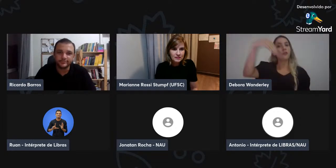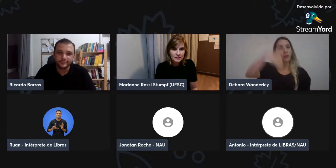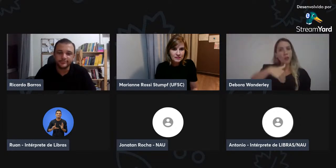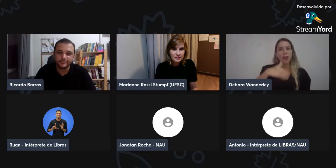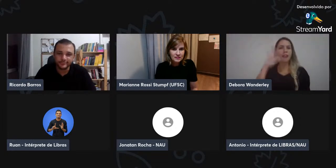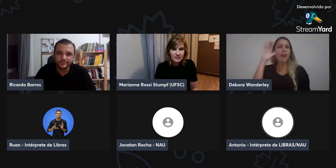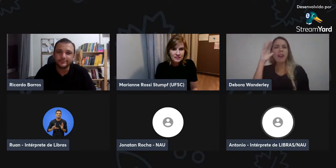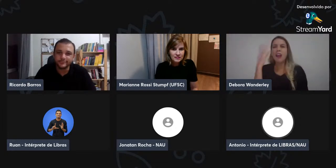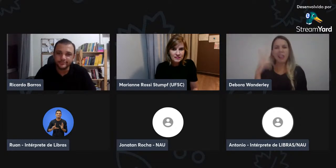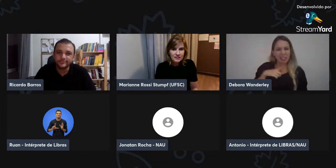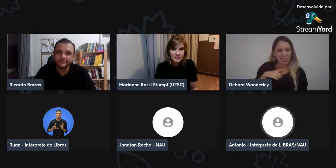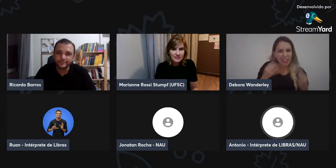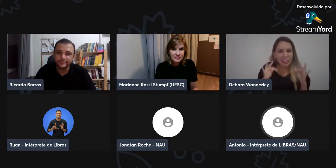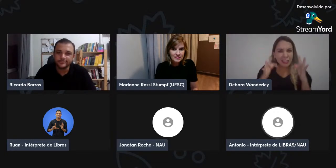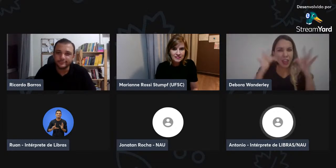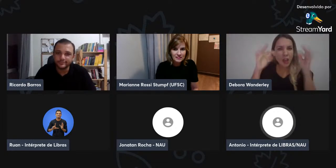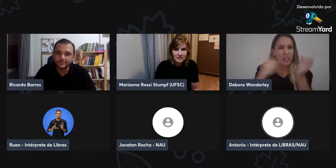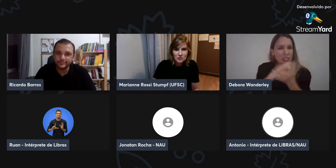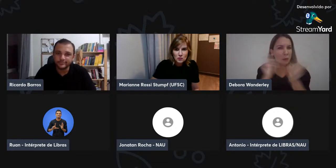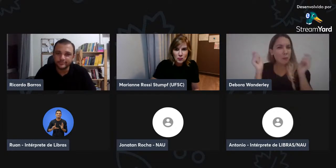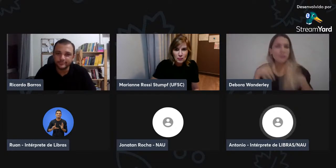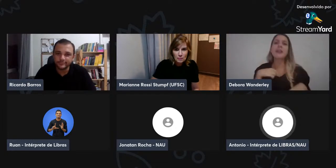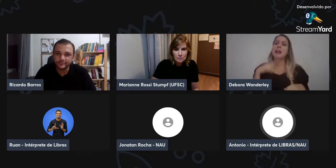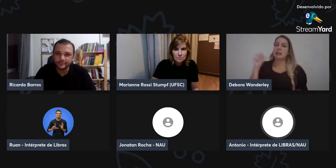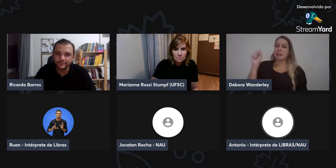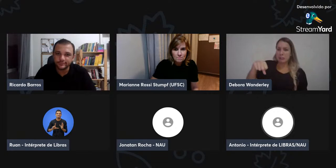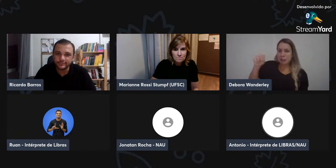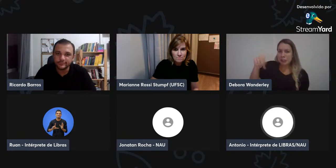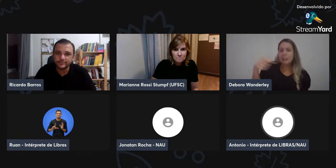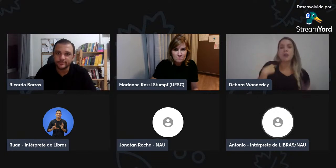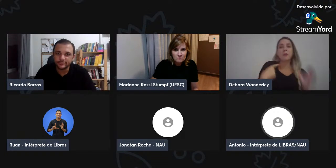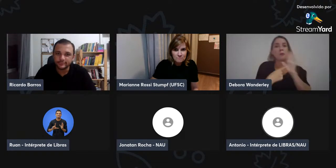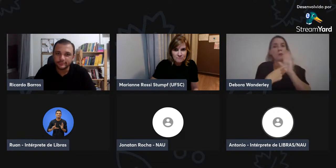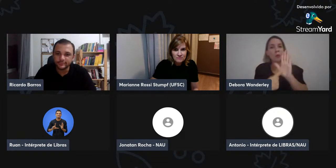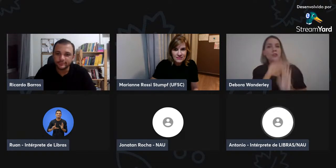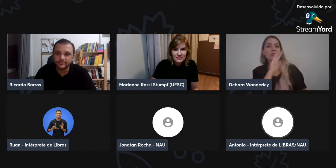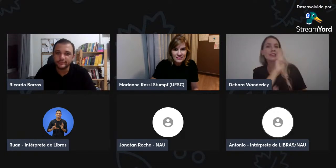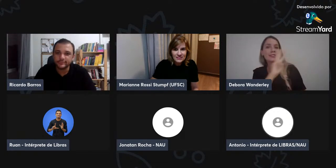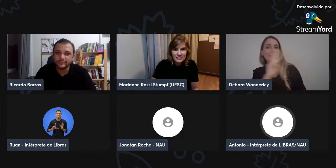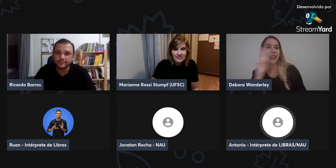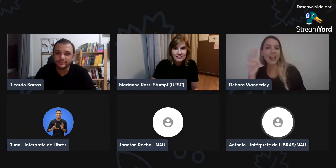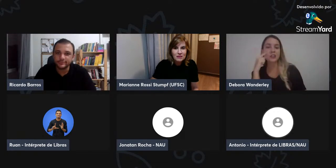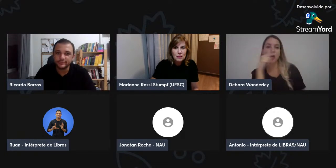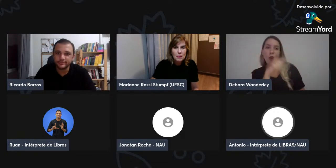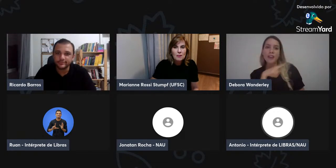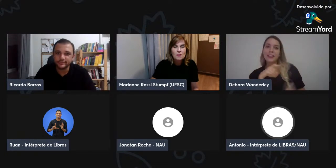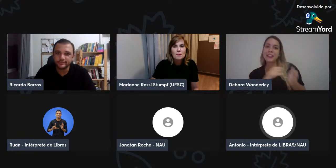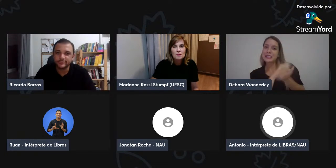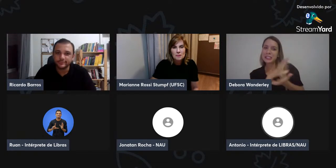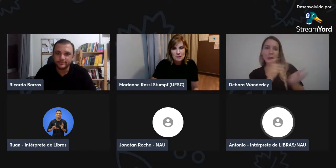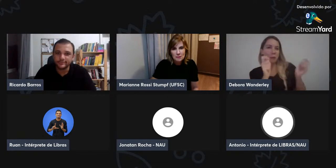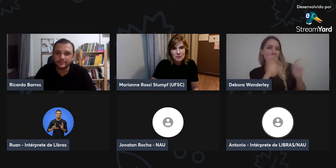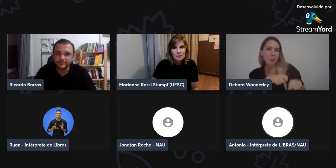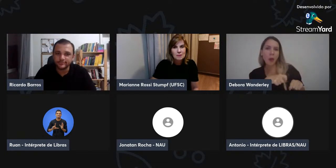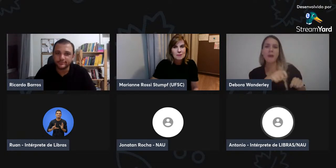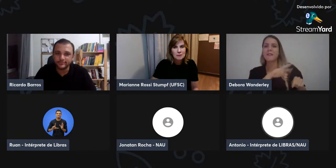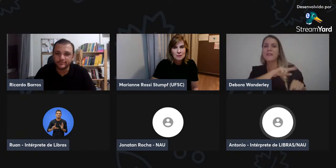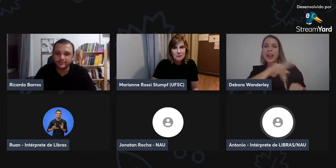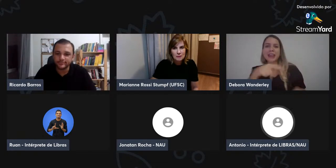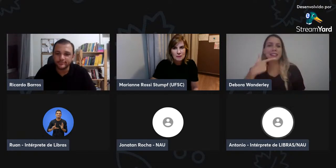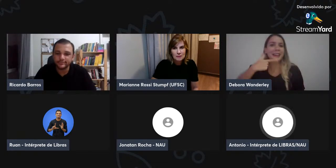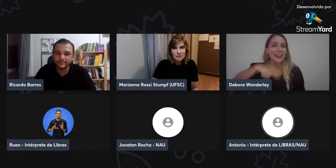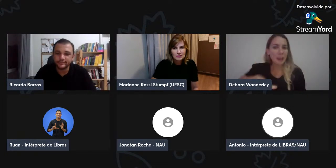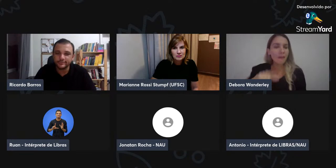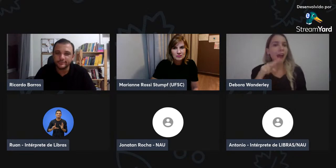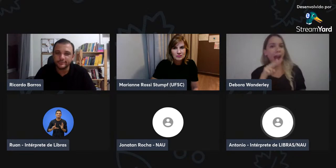texto também, mostrando para pessoal de fora, que tem curiosidade também, através também das tecnologias, que é possível também, tem a questão